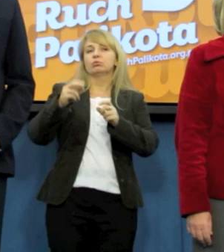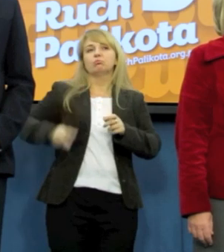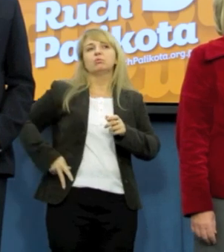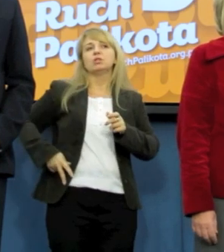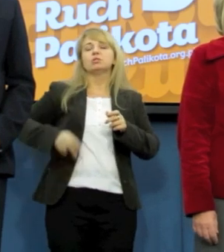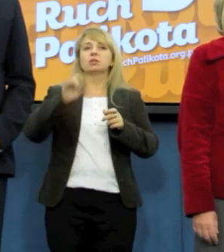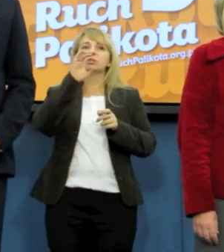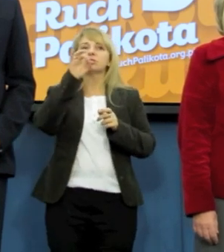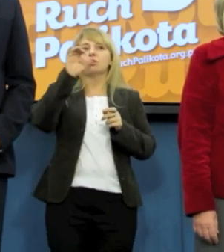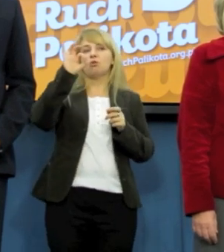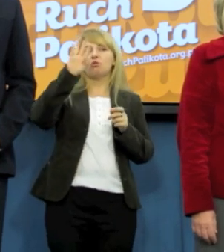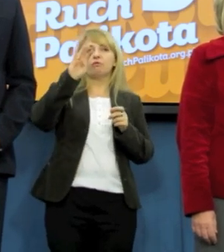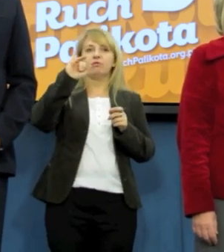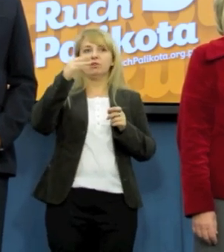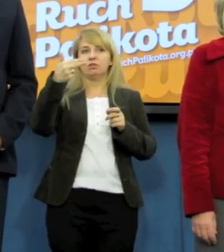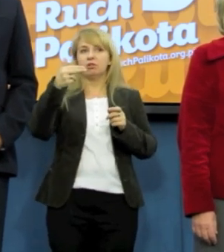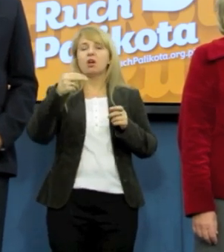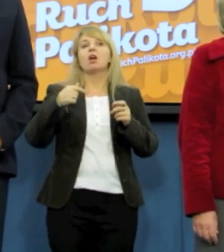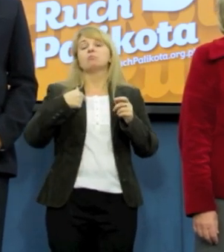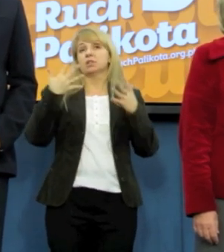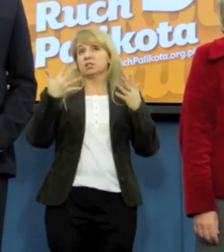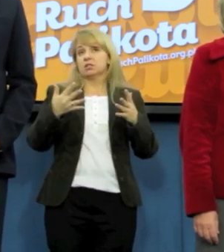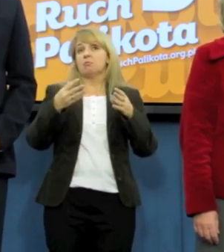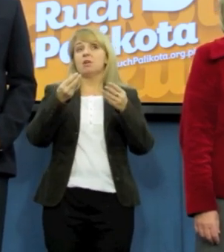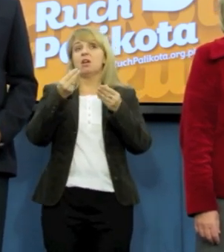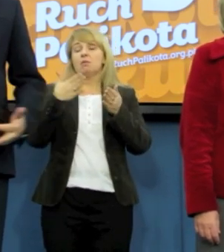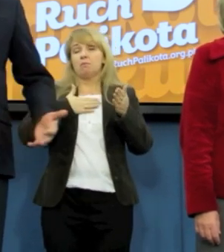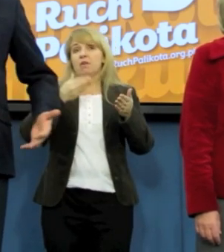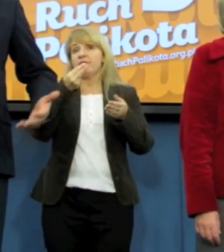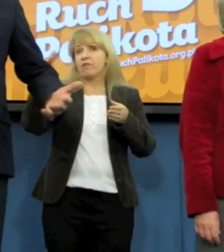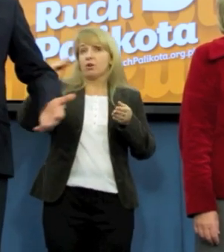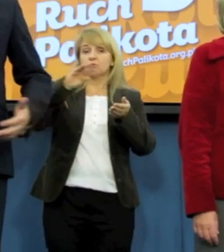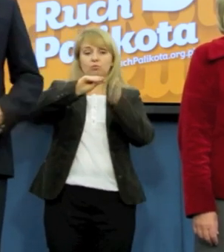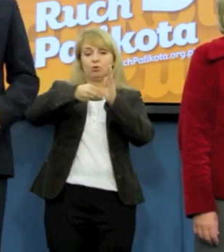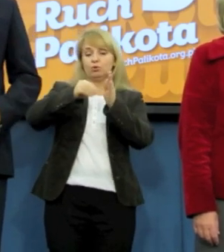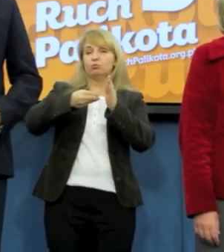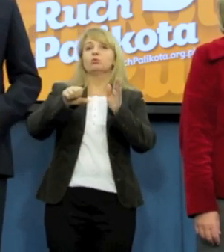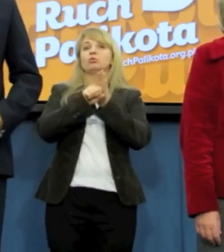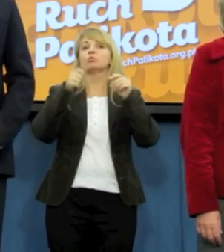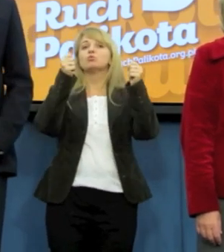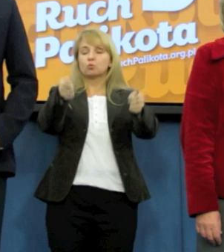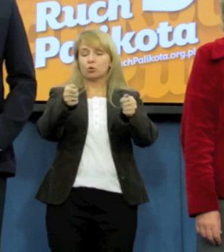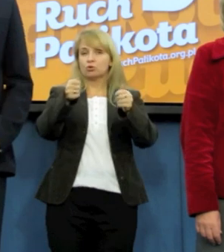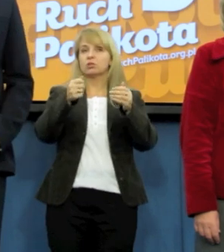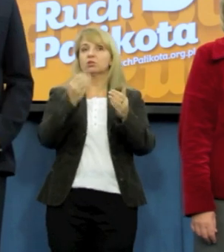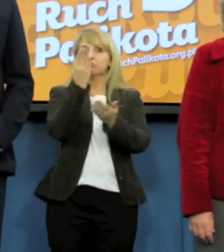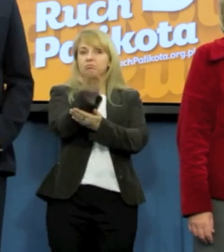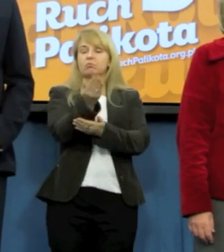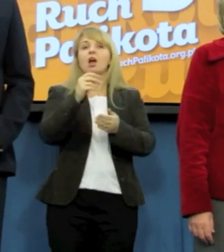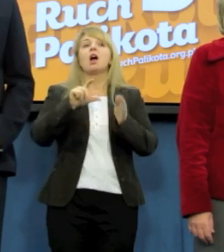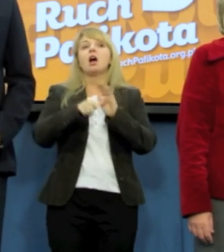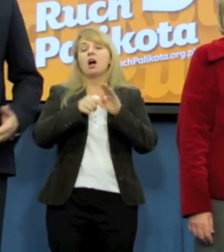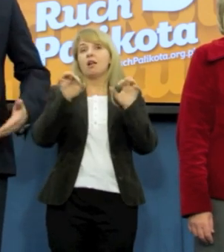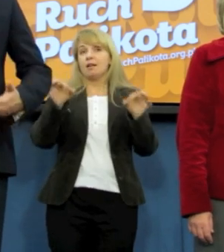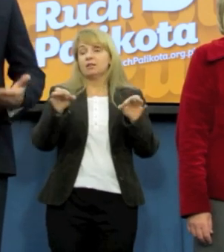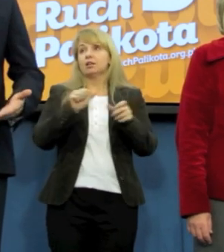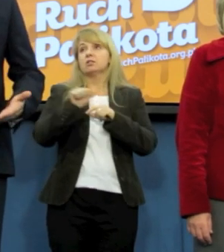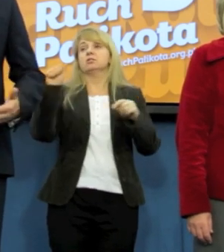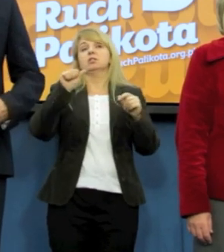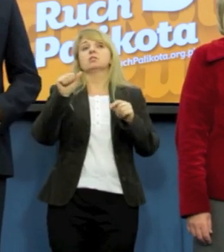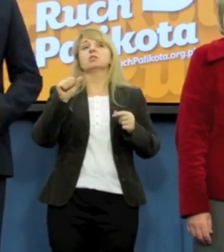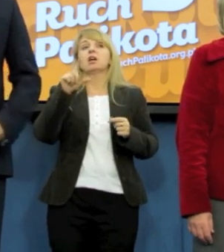większość wymaganą do złożenia tego wniosku. Teraz już PSL jest znów w walcji z Platformą. To